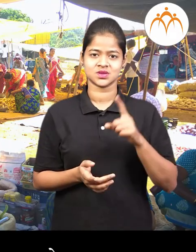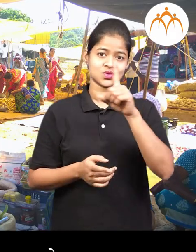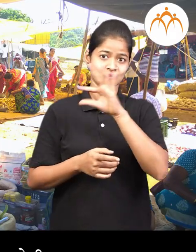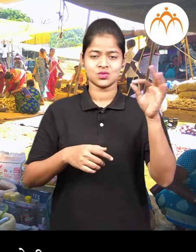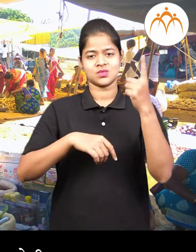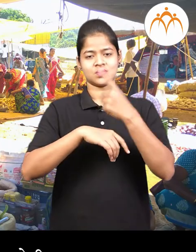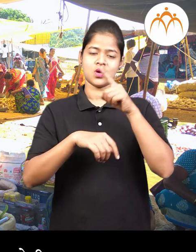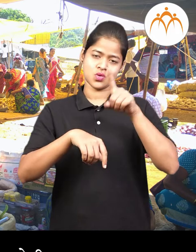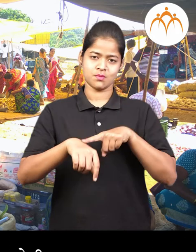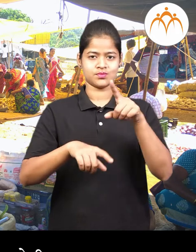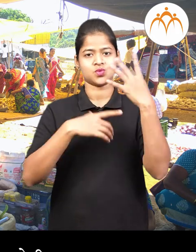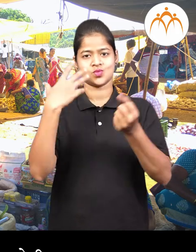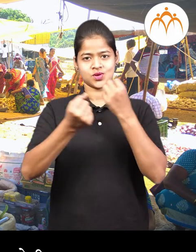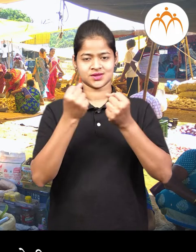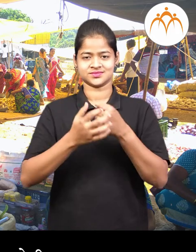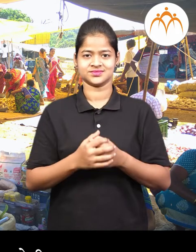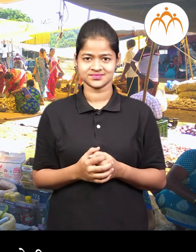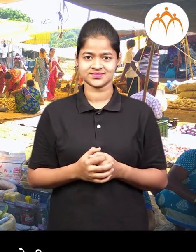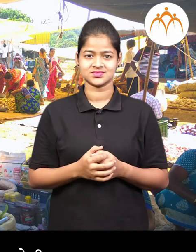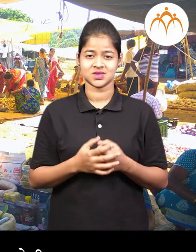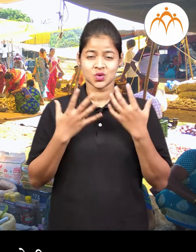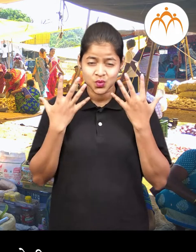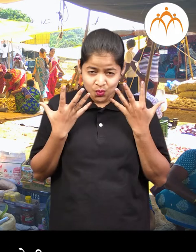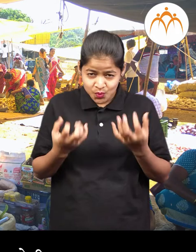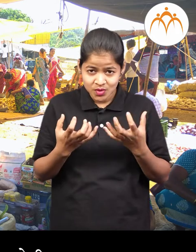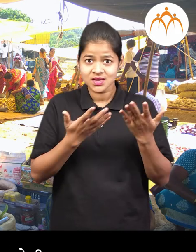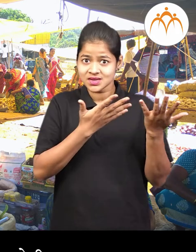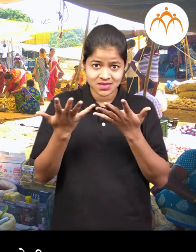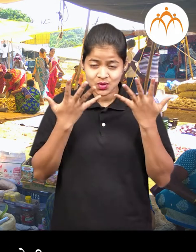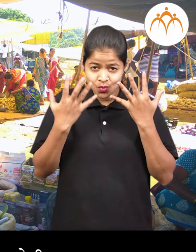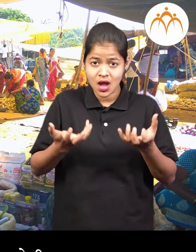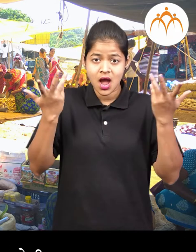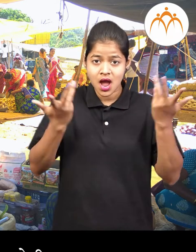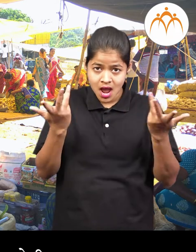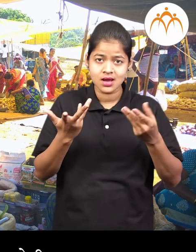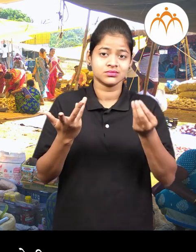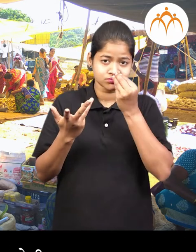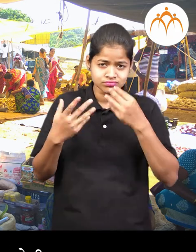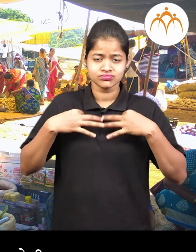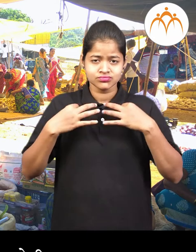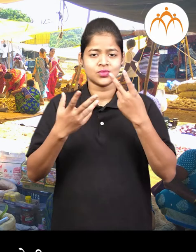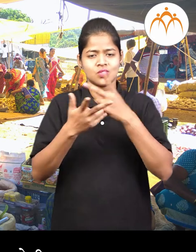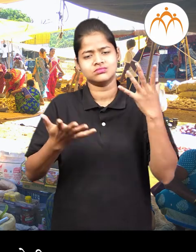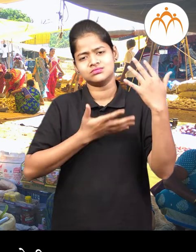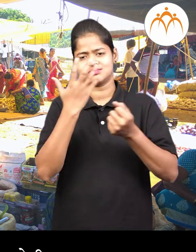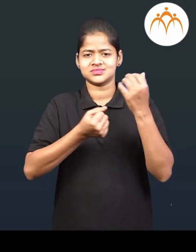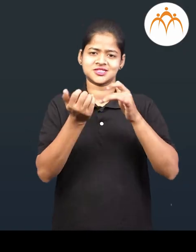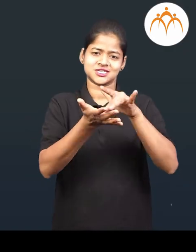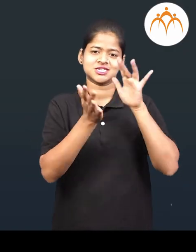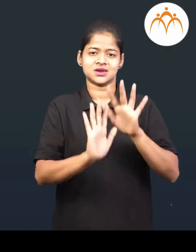लोक अपल्या गरजेचा वस्तु तिथे खरेदी करतात।